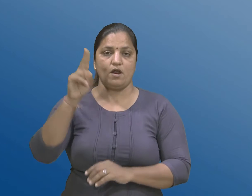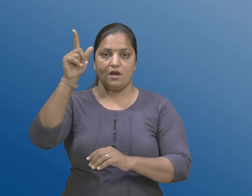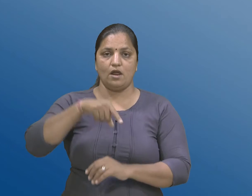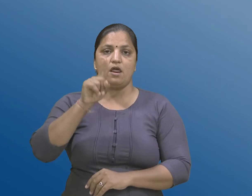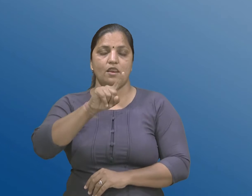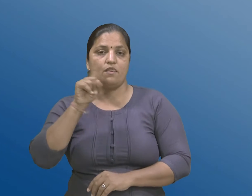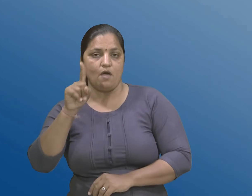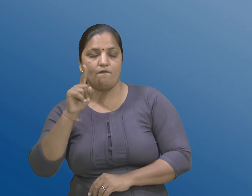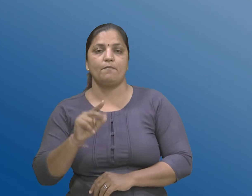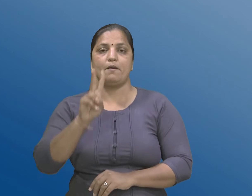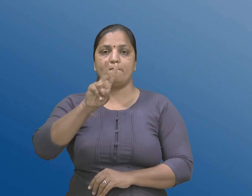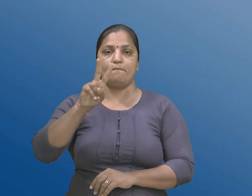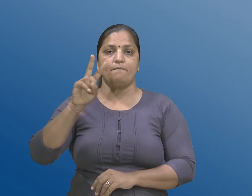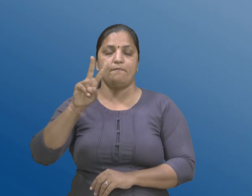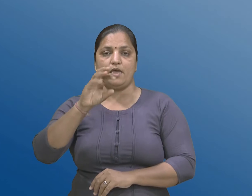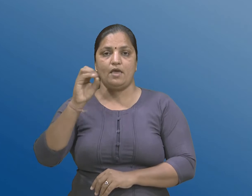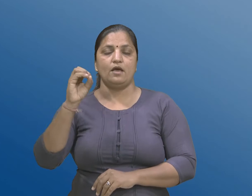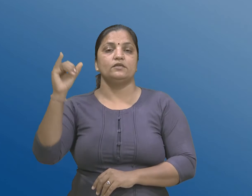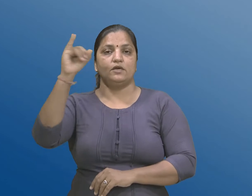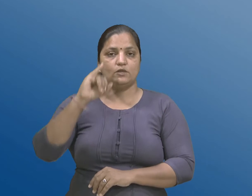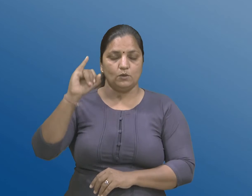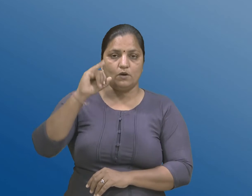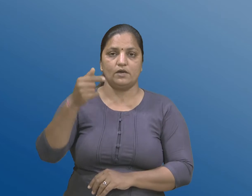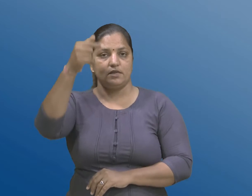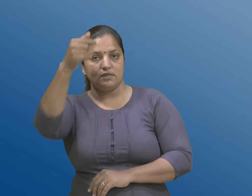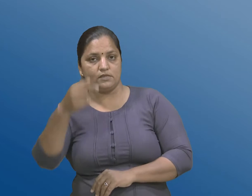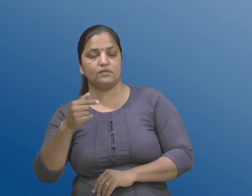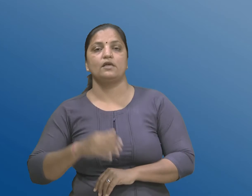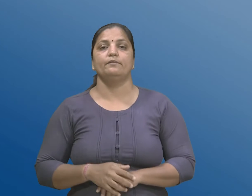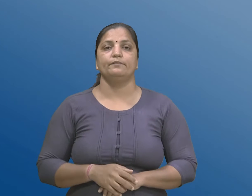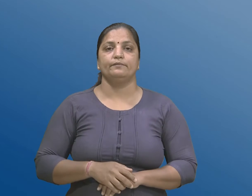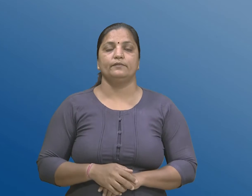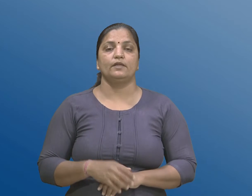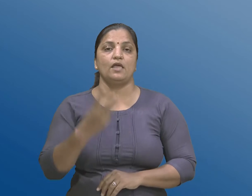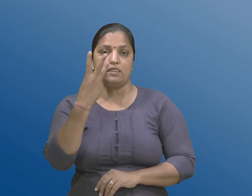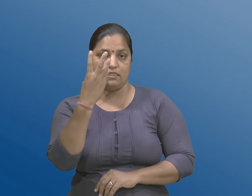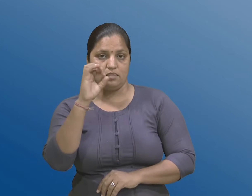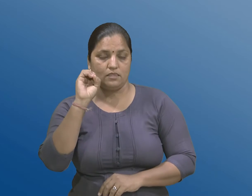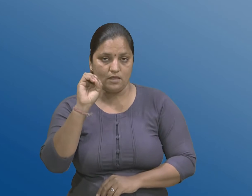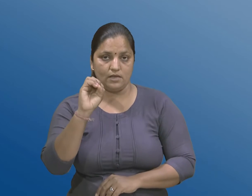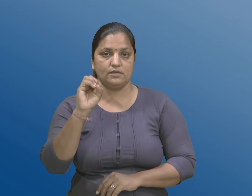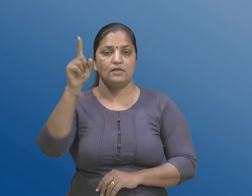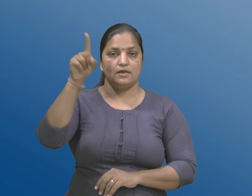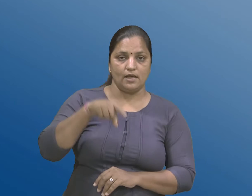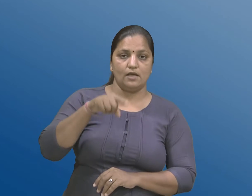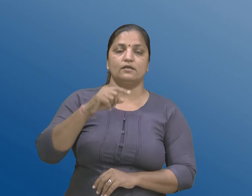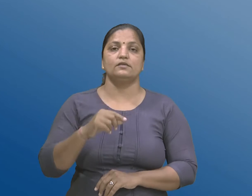नी अधिसुचना क्रमांग त्रीस डैश त्राण